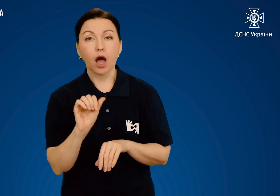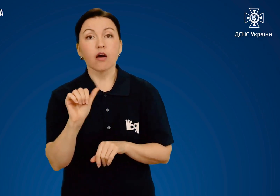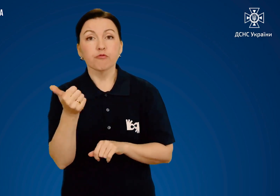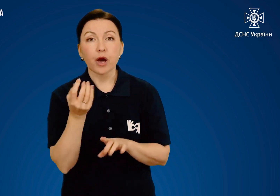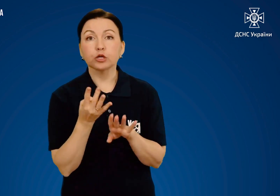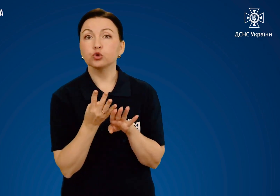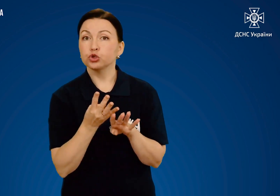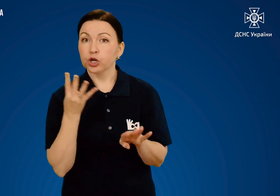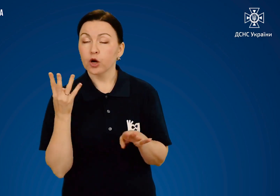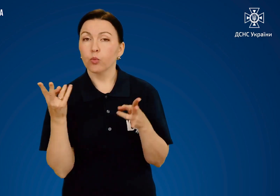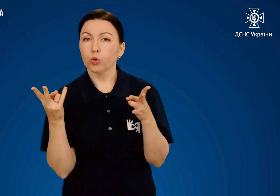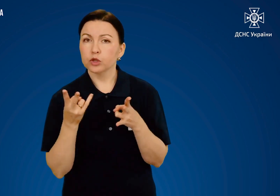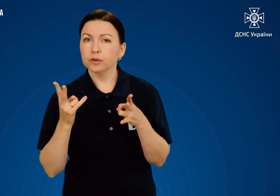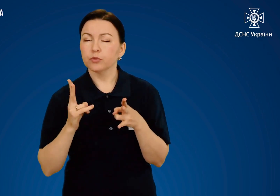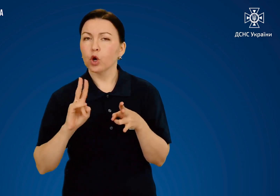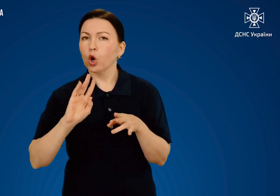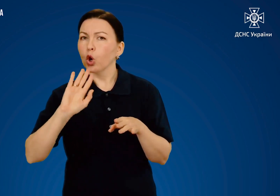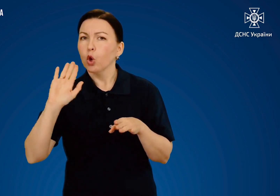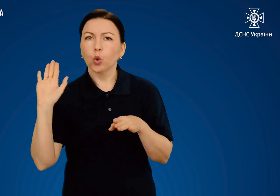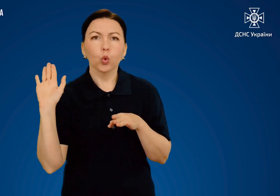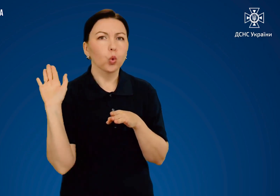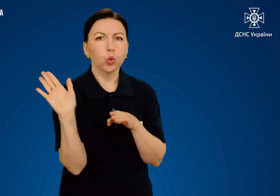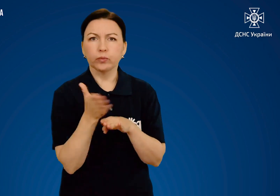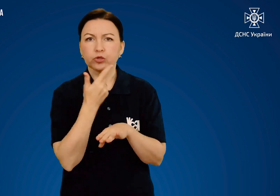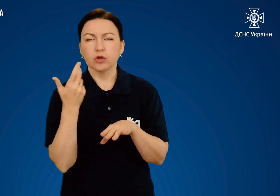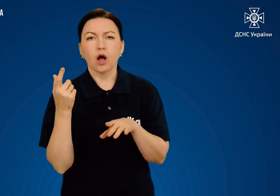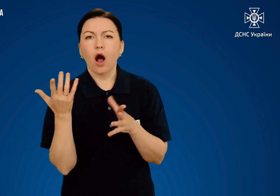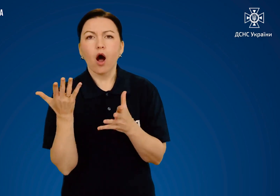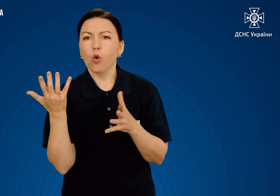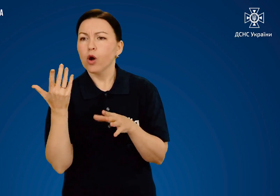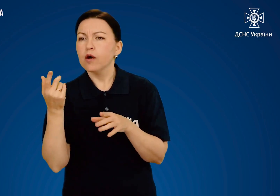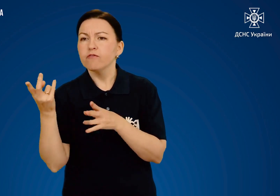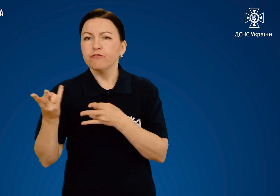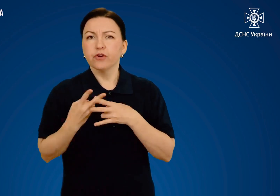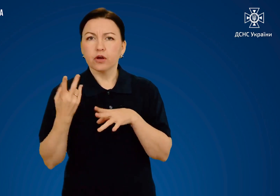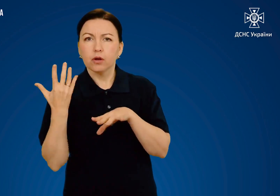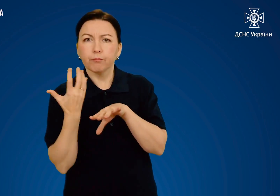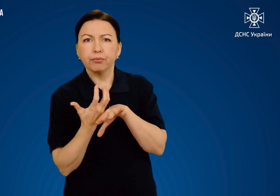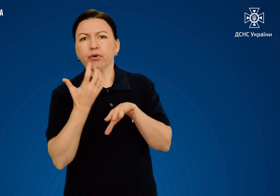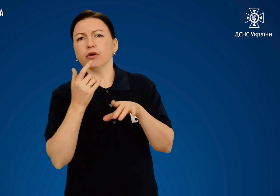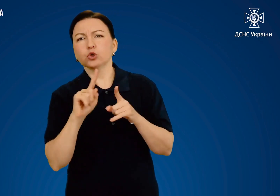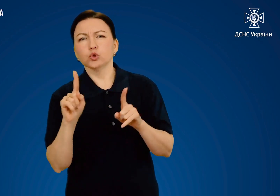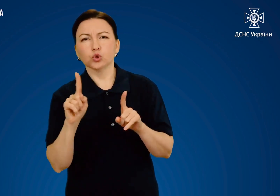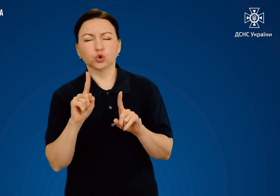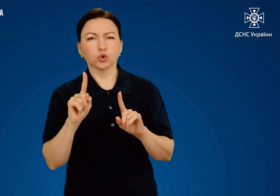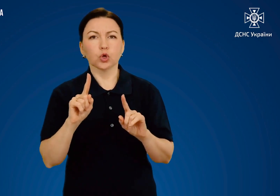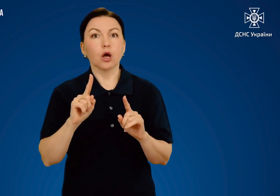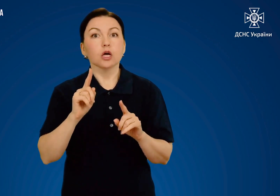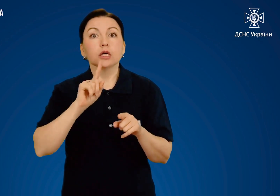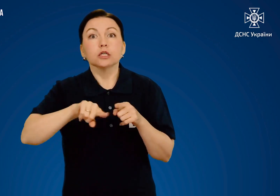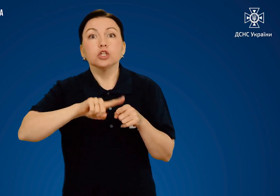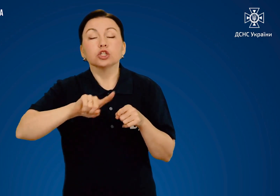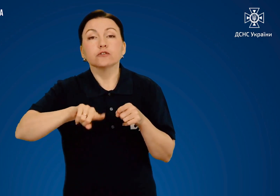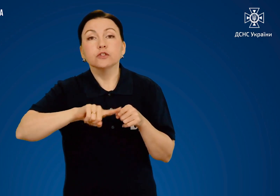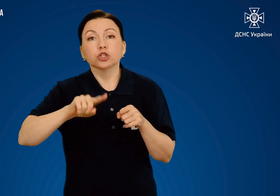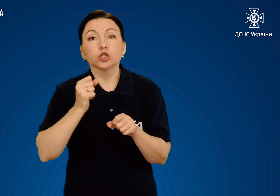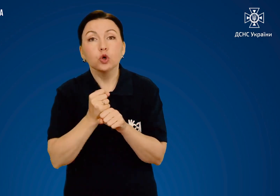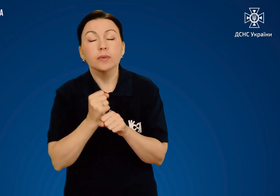В першу чергу потрібно усунути джерело опіку. І чим швидше ви це зробите, тим